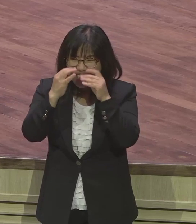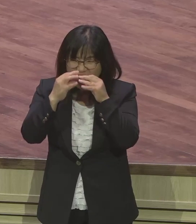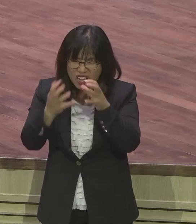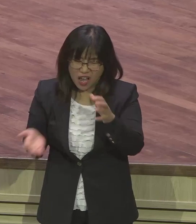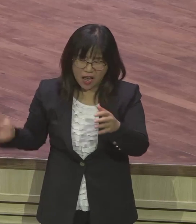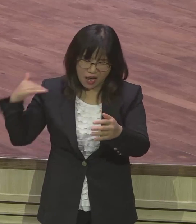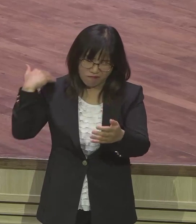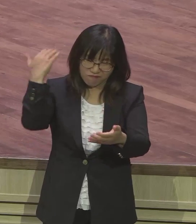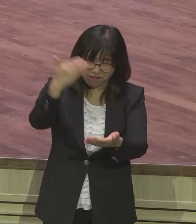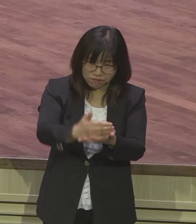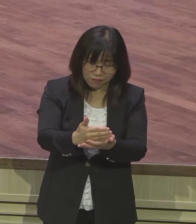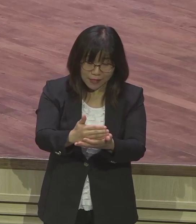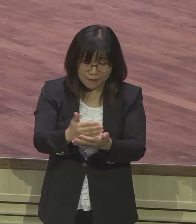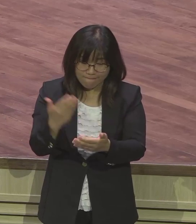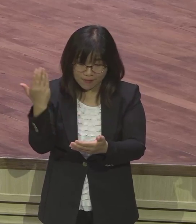깨끗하게 흙수하면 누가 합니까